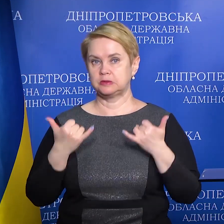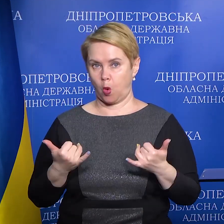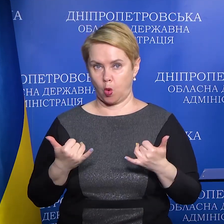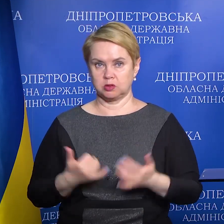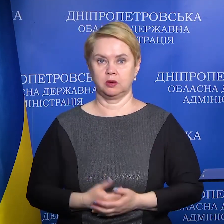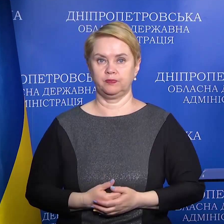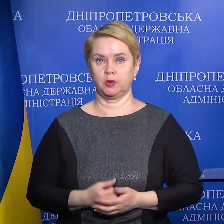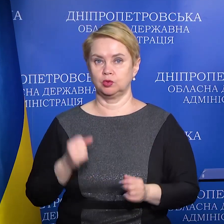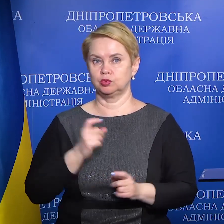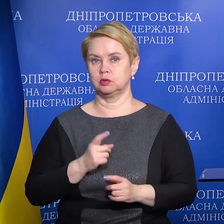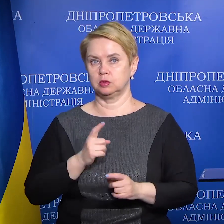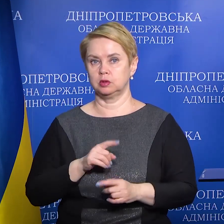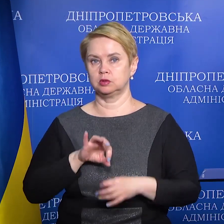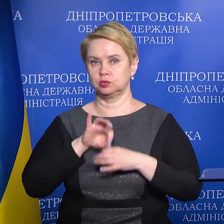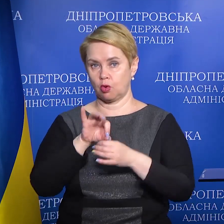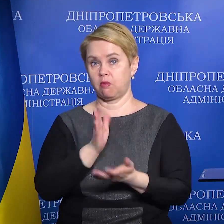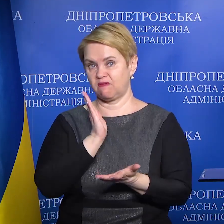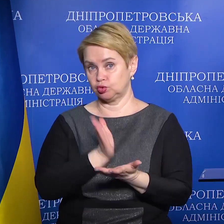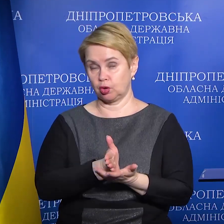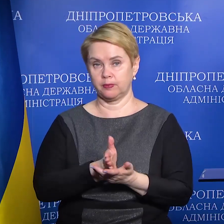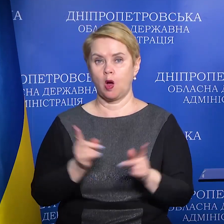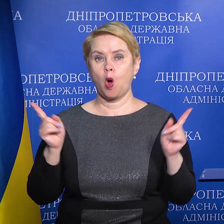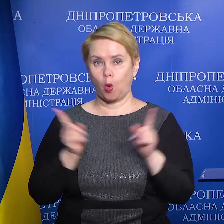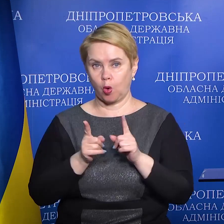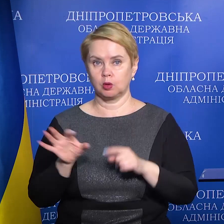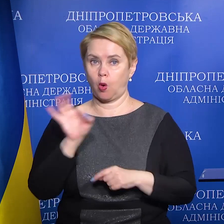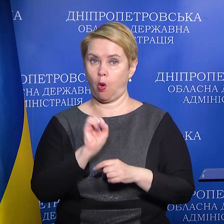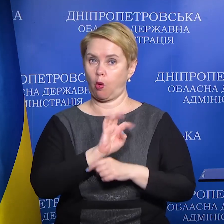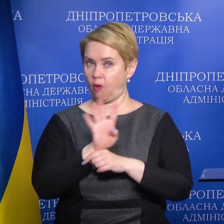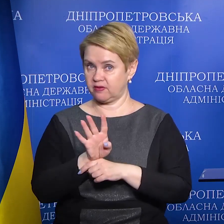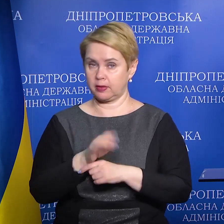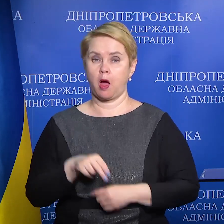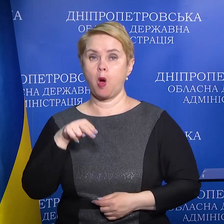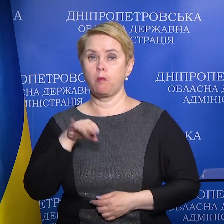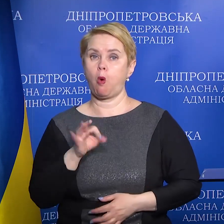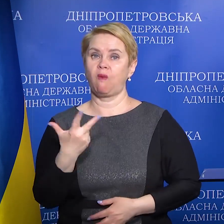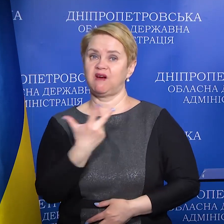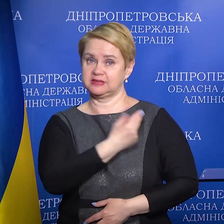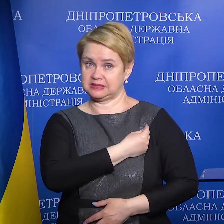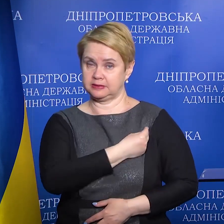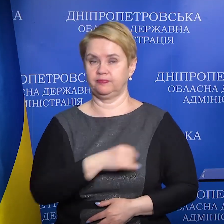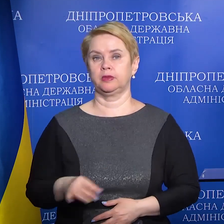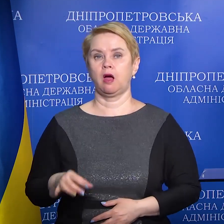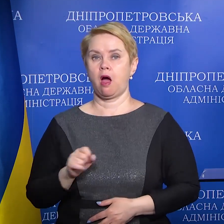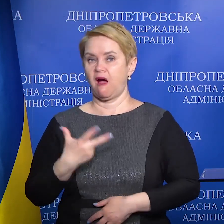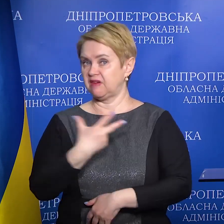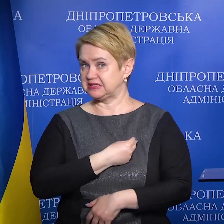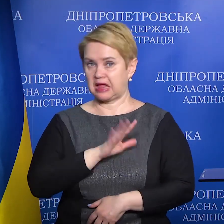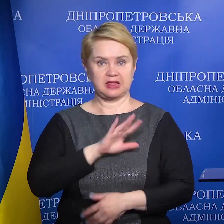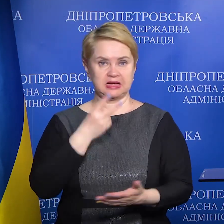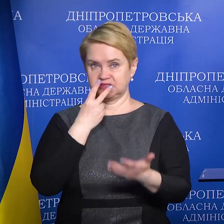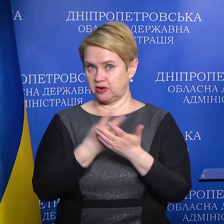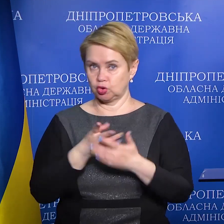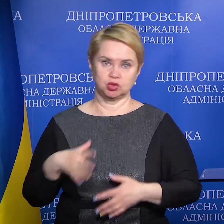супроводжує. Це ще коротко, то про ковід. А по вакцинації. Вакцинація, незважаючи